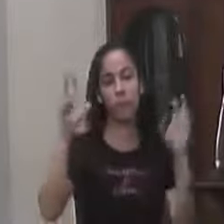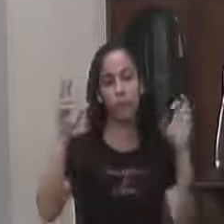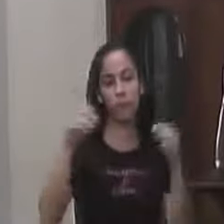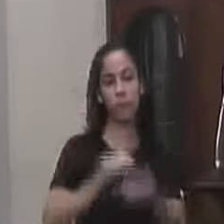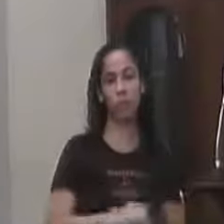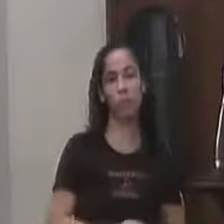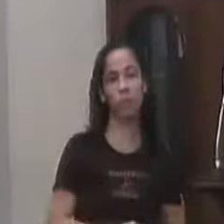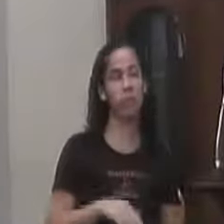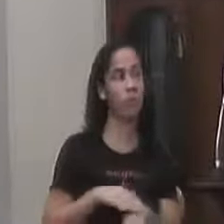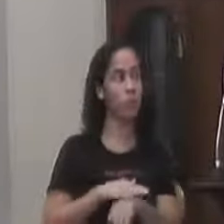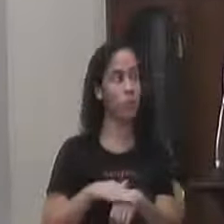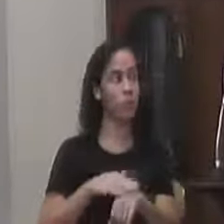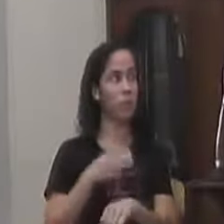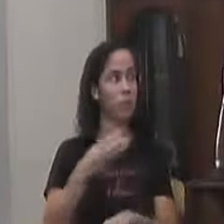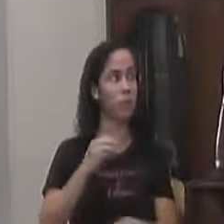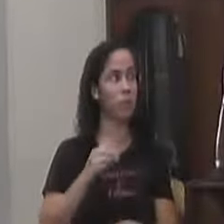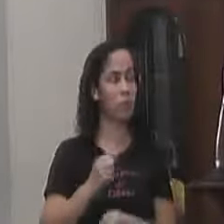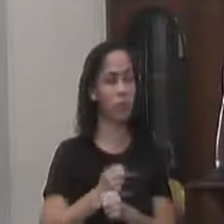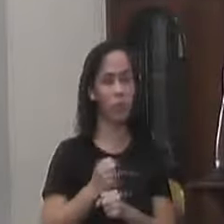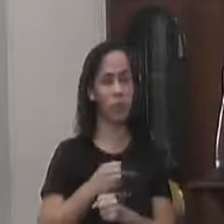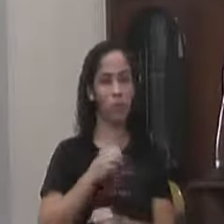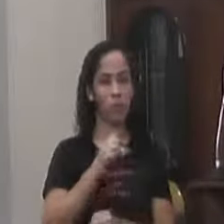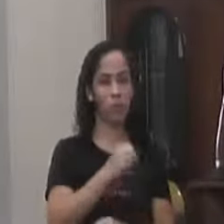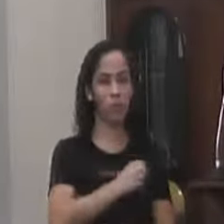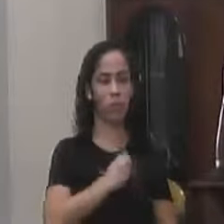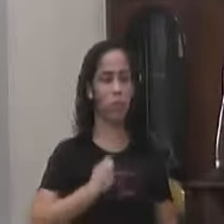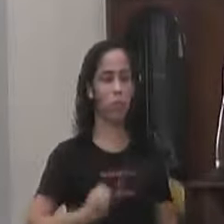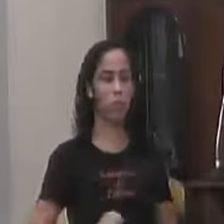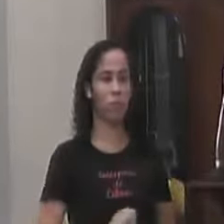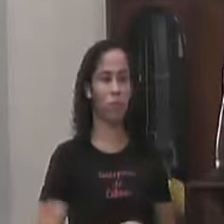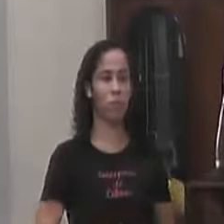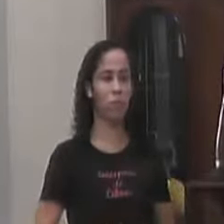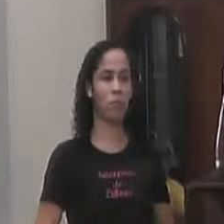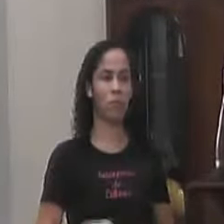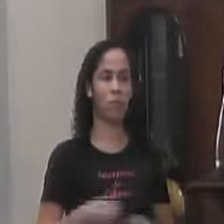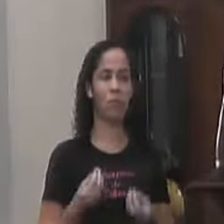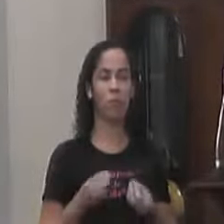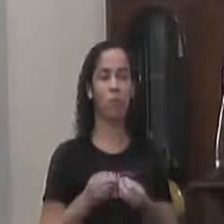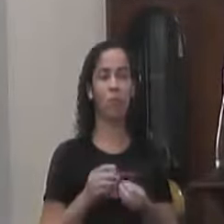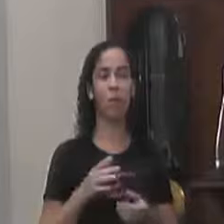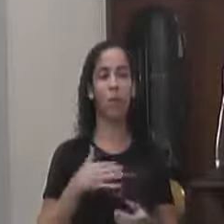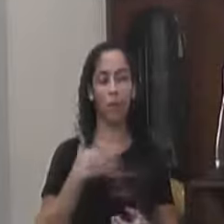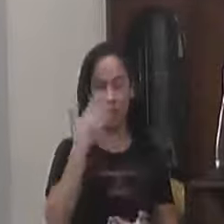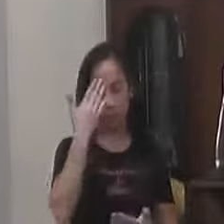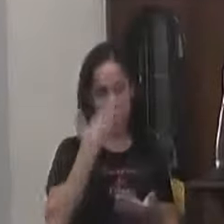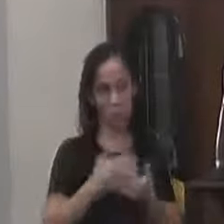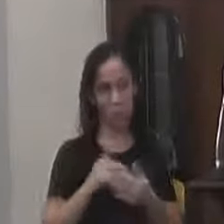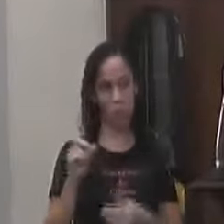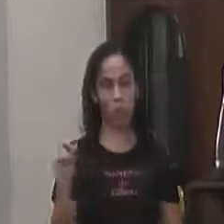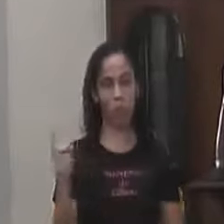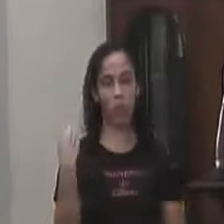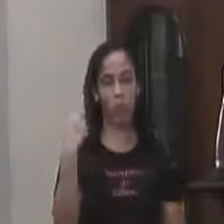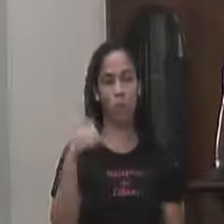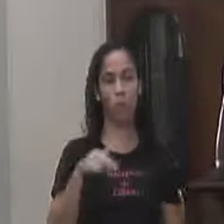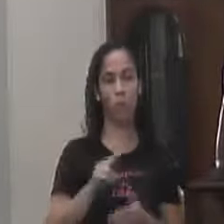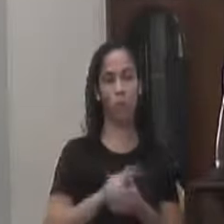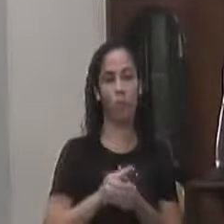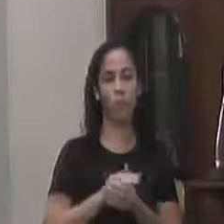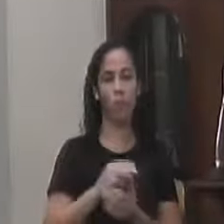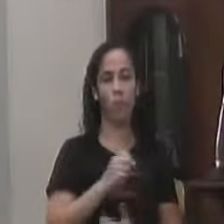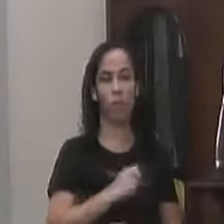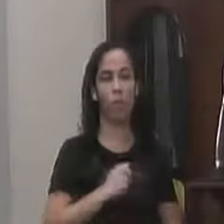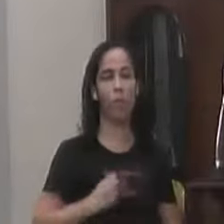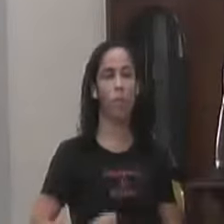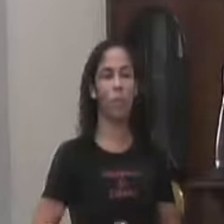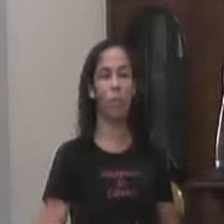Os 30 anos Do Senai Uma coisa Uma bandeira Única Uma coisa Que Valença O Senai